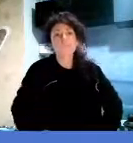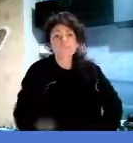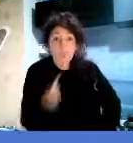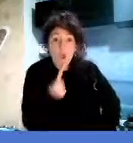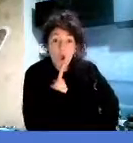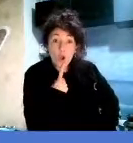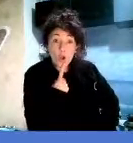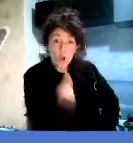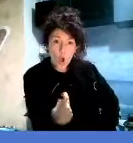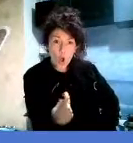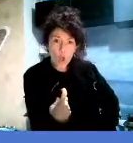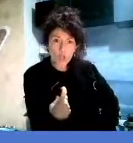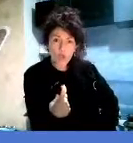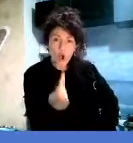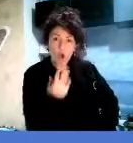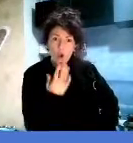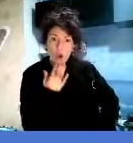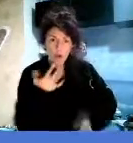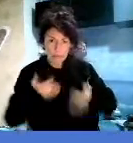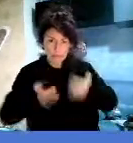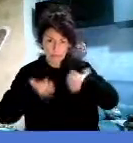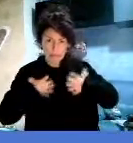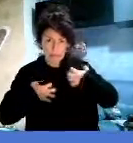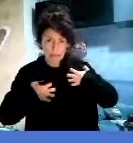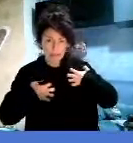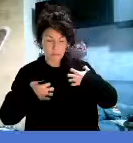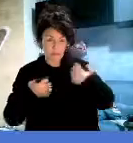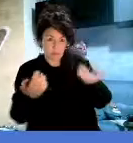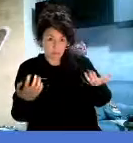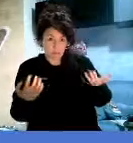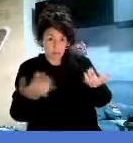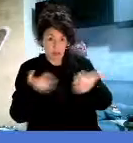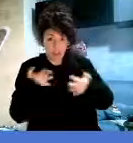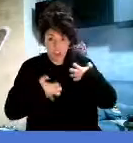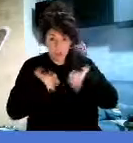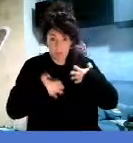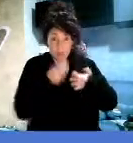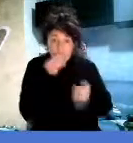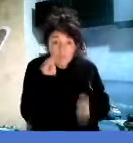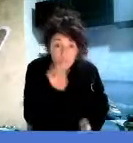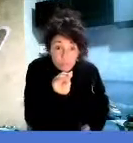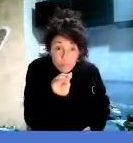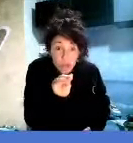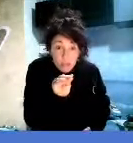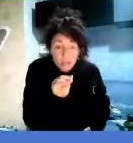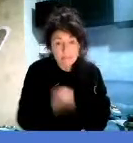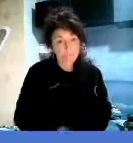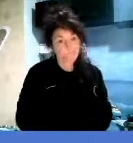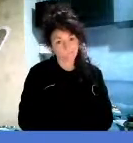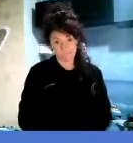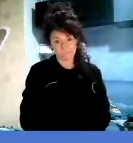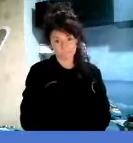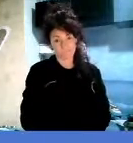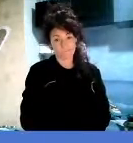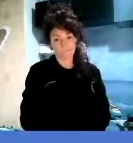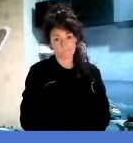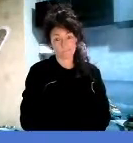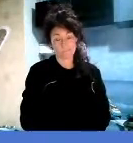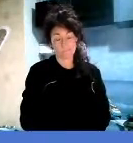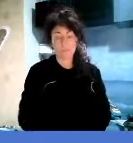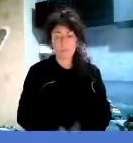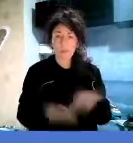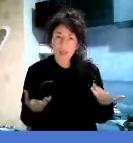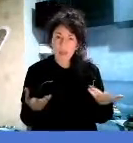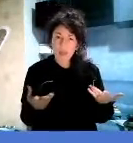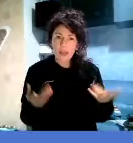certo non baci nessuno quando sei arrabbiato. E se fosse verde? Amo il